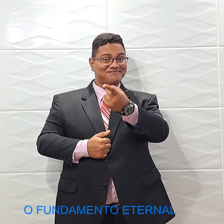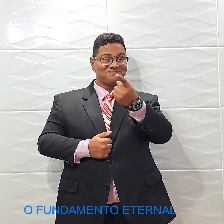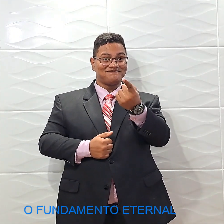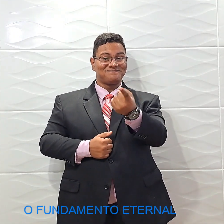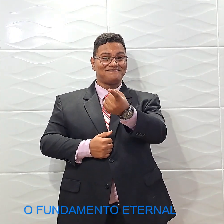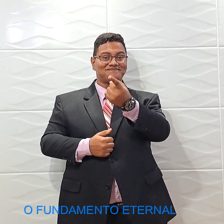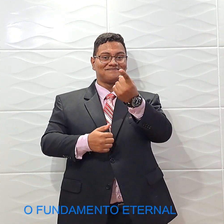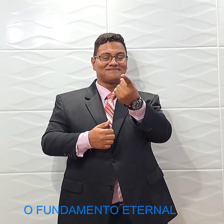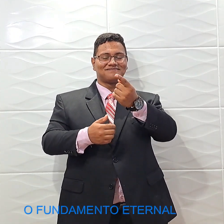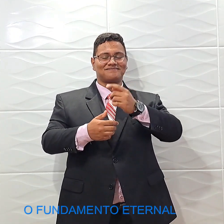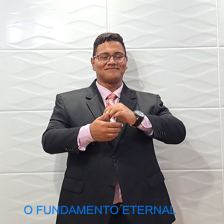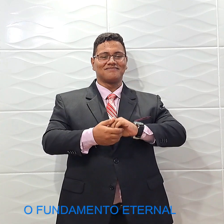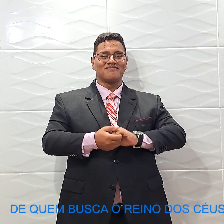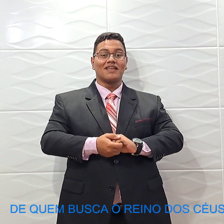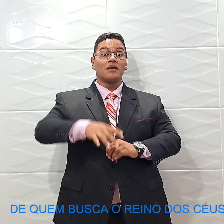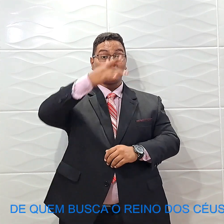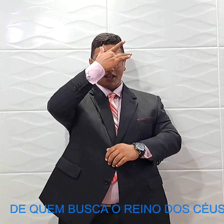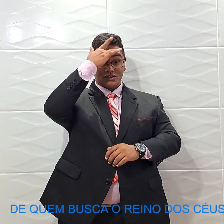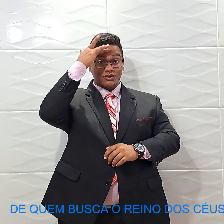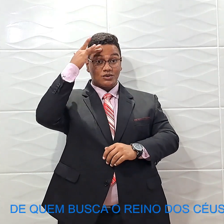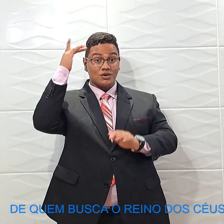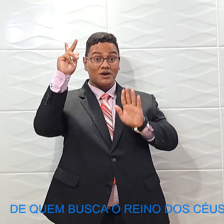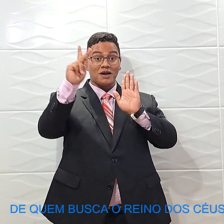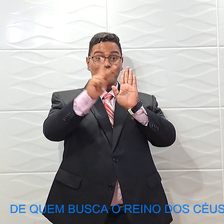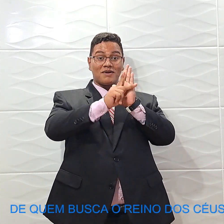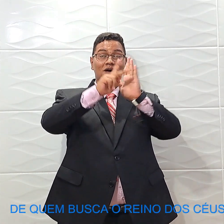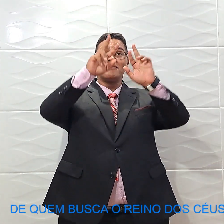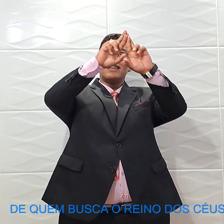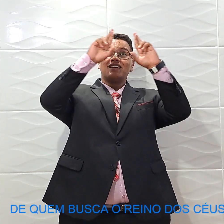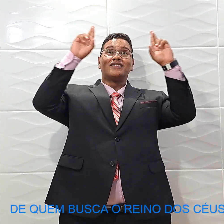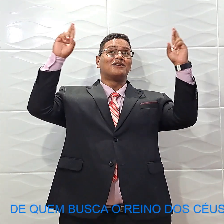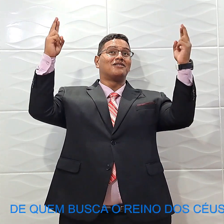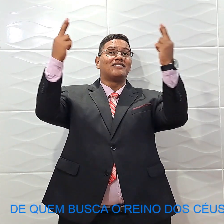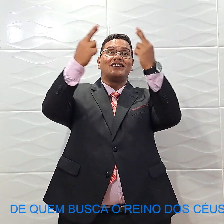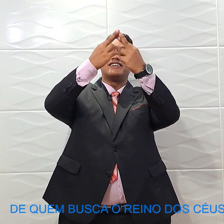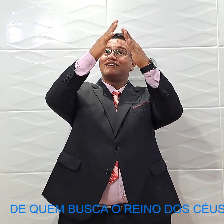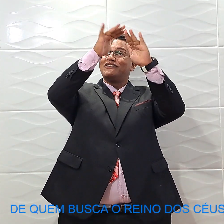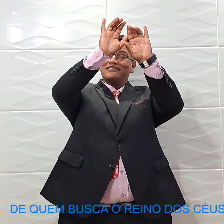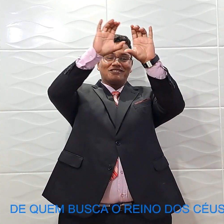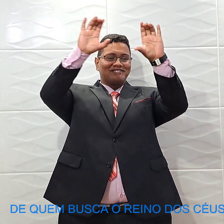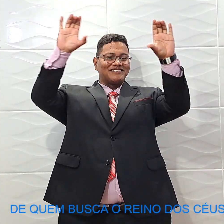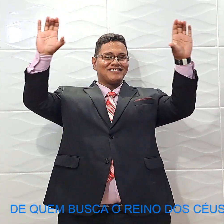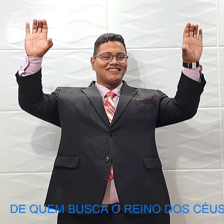de quem busca o reino dos